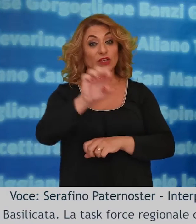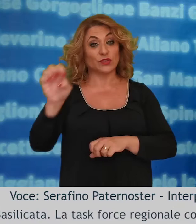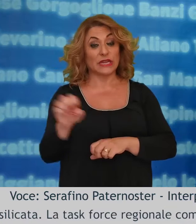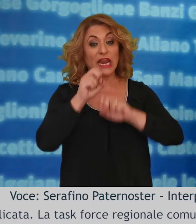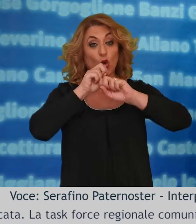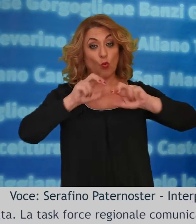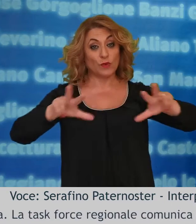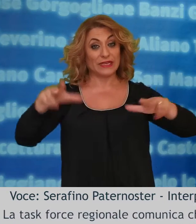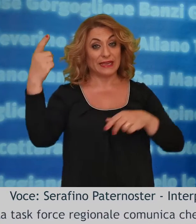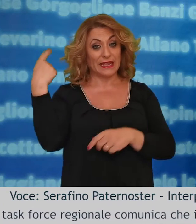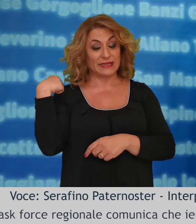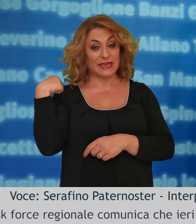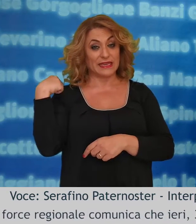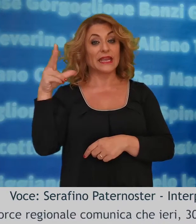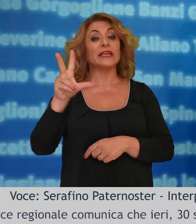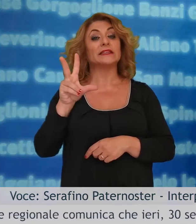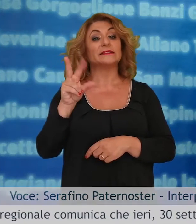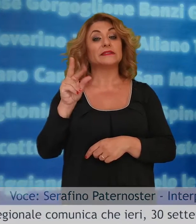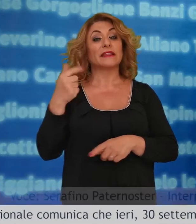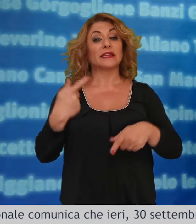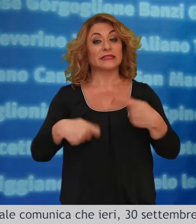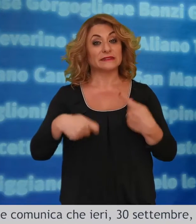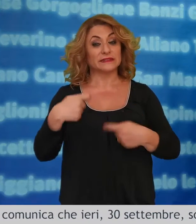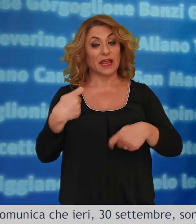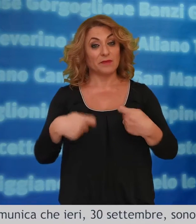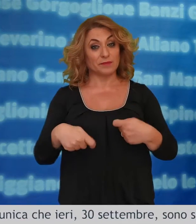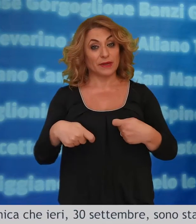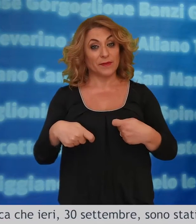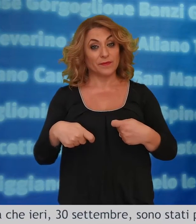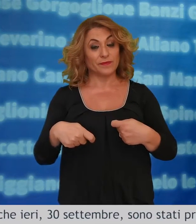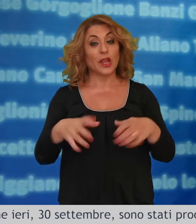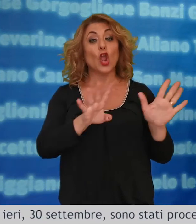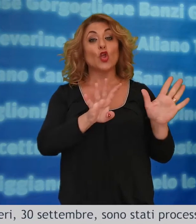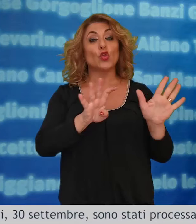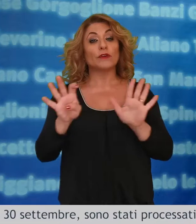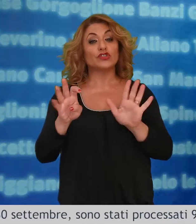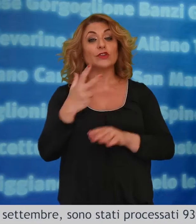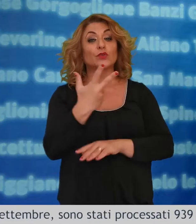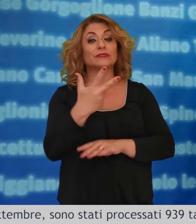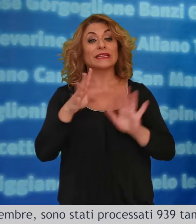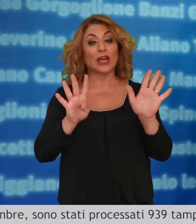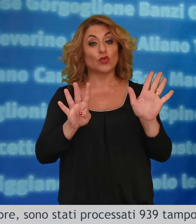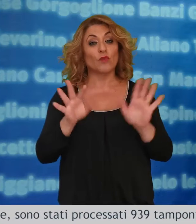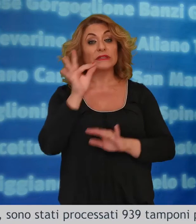comunica che ieri 30 settembre sono stati processati 939